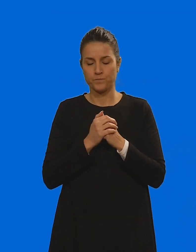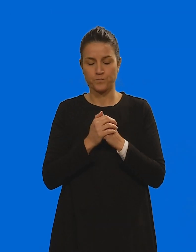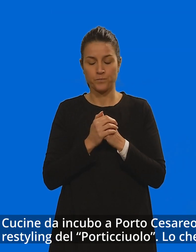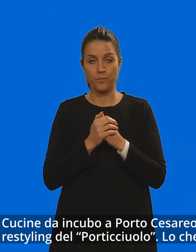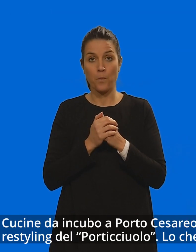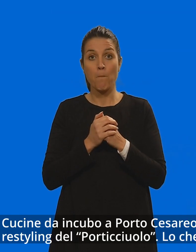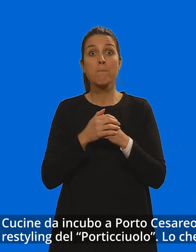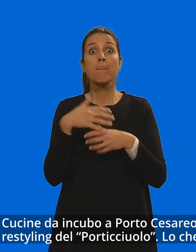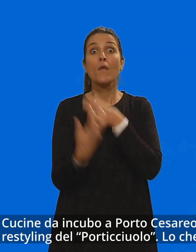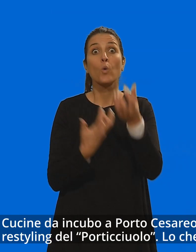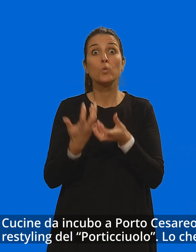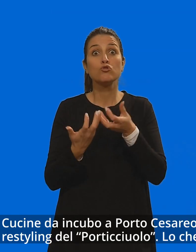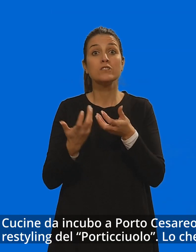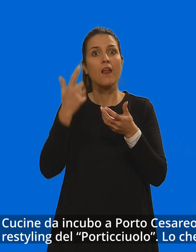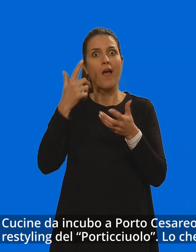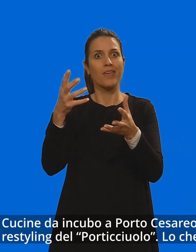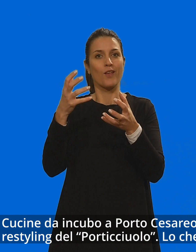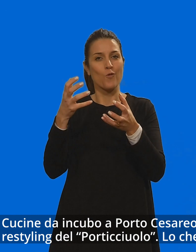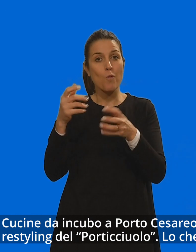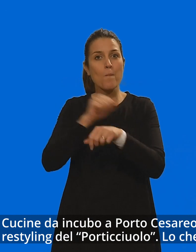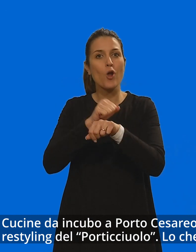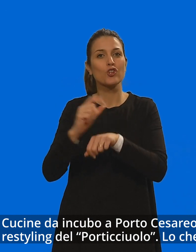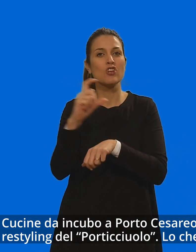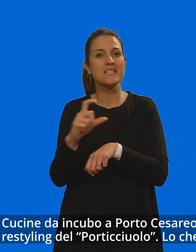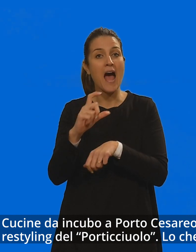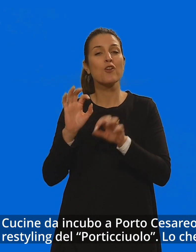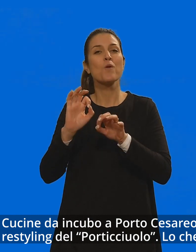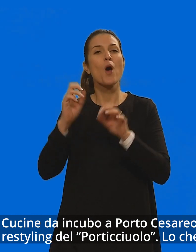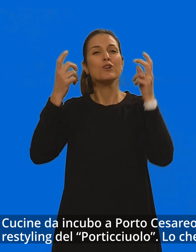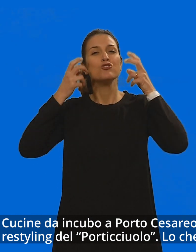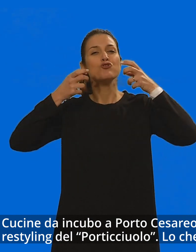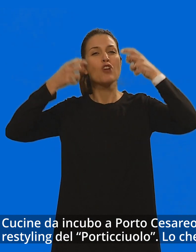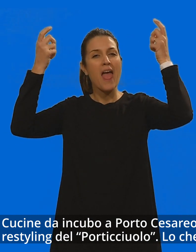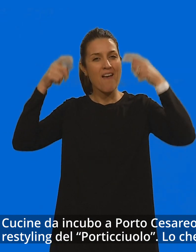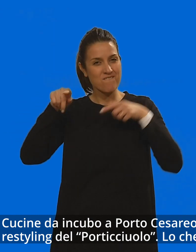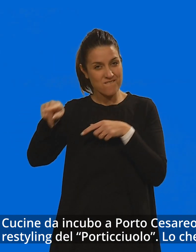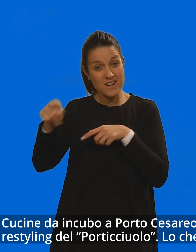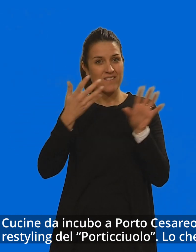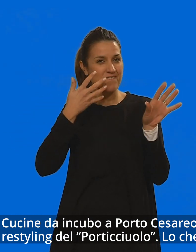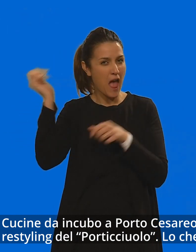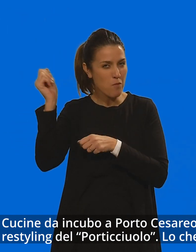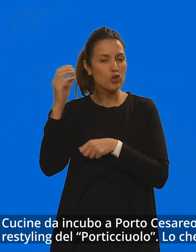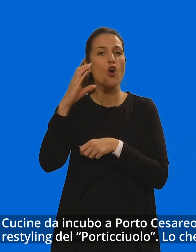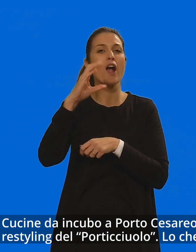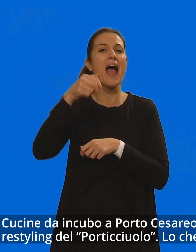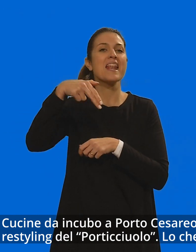Cucine da incubo a Porto Cesario. Cannavacciuolo firma il restyling del porticciuolo. Lo chef